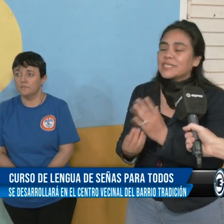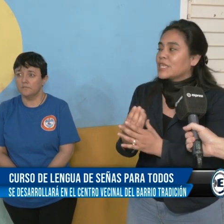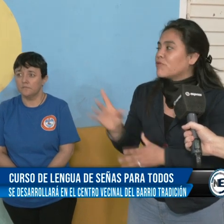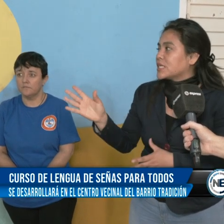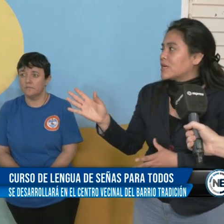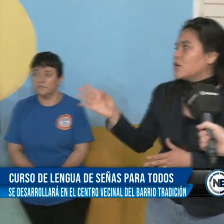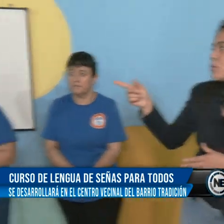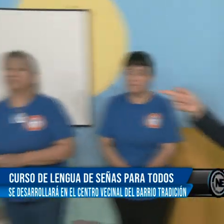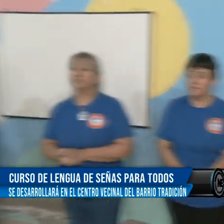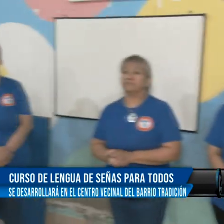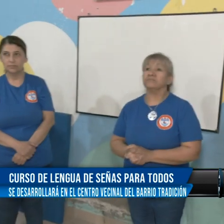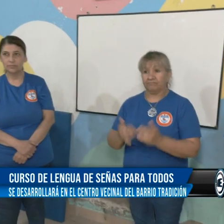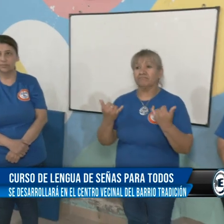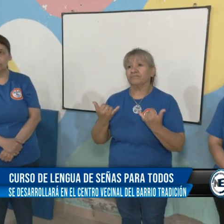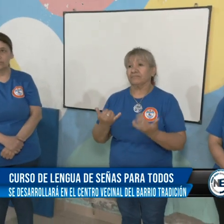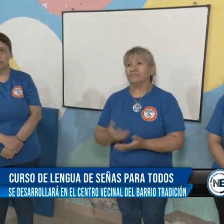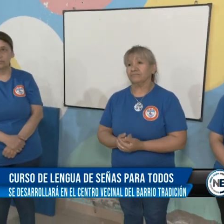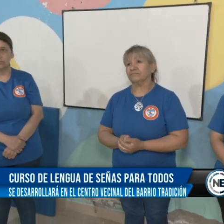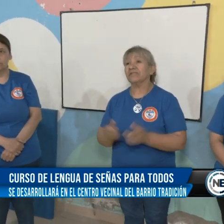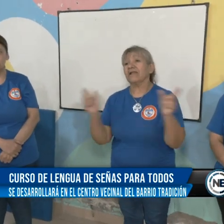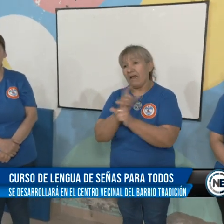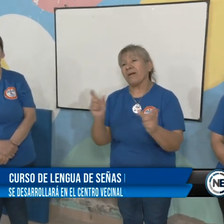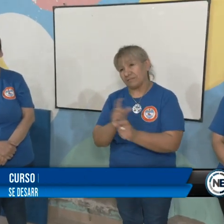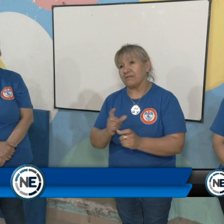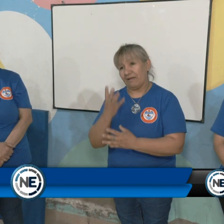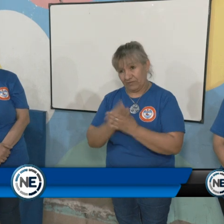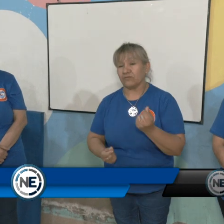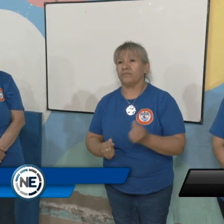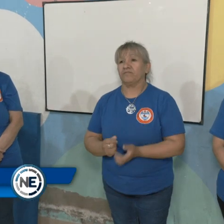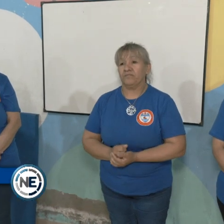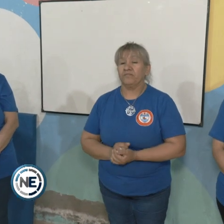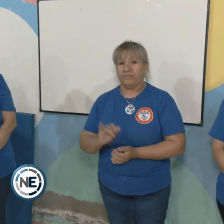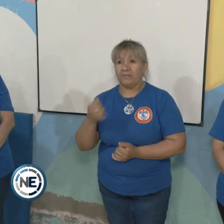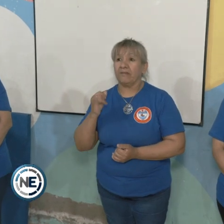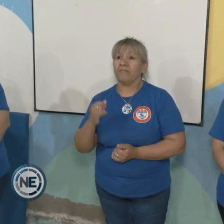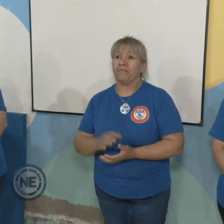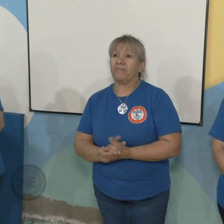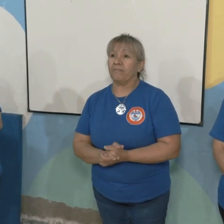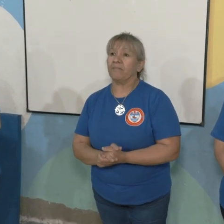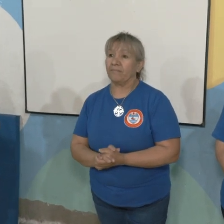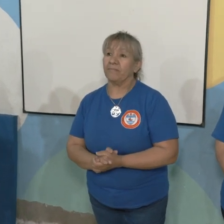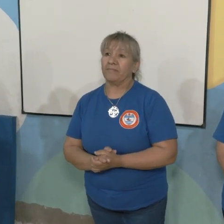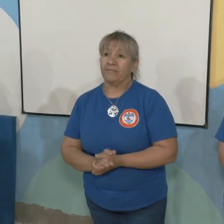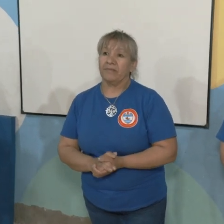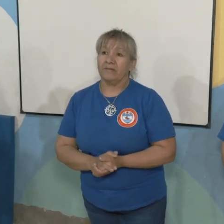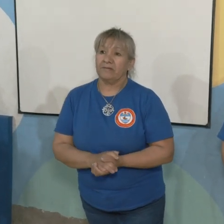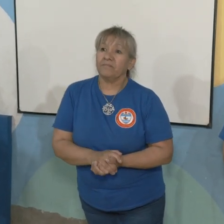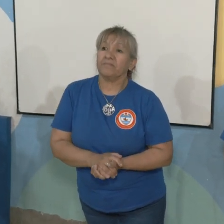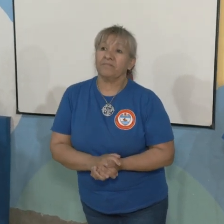la seña de falla. Por eso es es importante que ellos, que son los sordos, los dueños de la lengua de señas, lo enseñen.